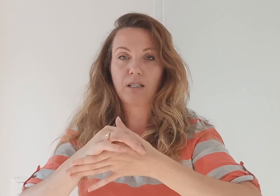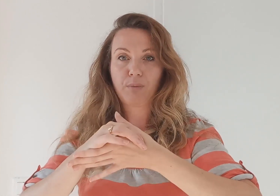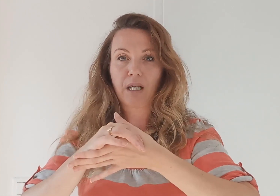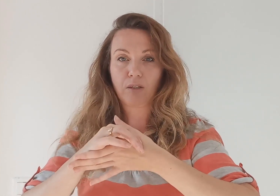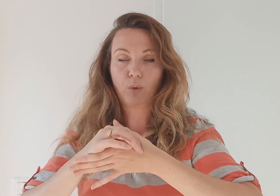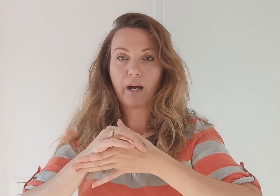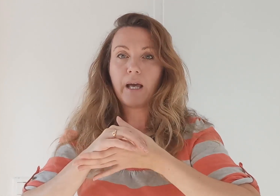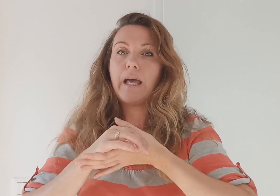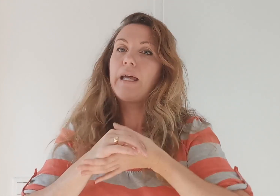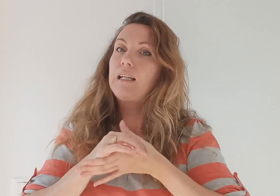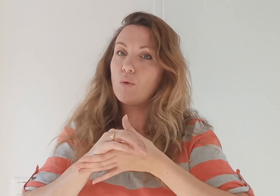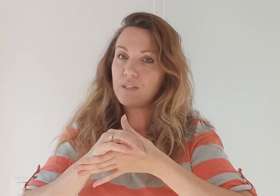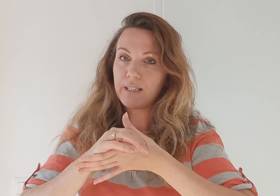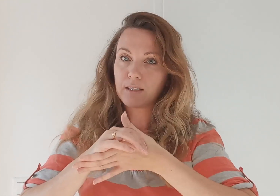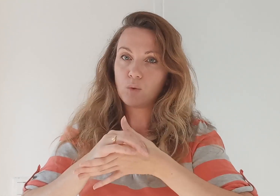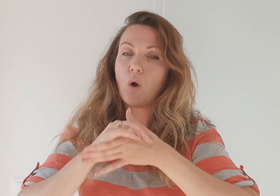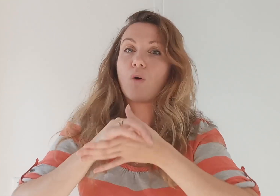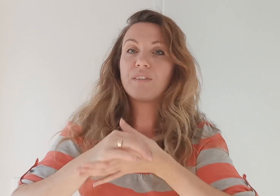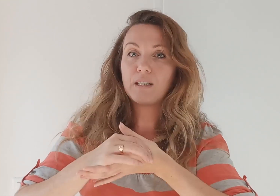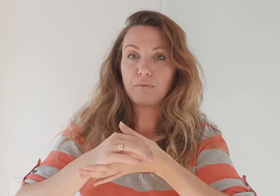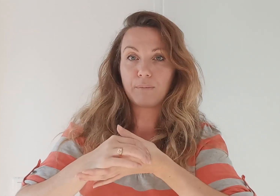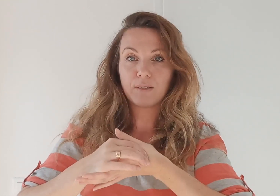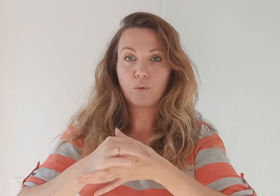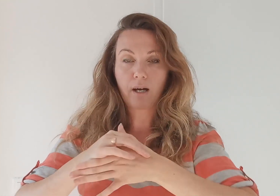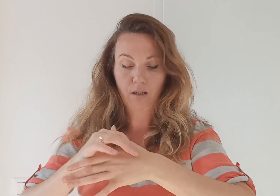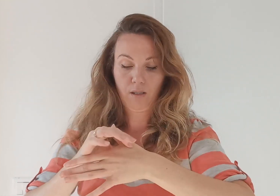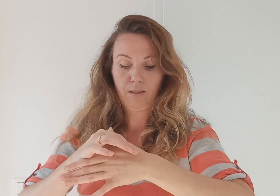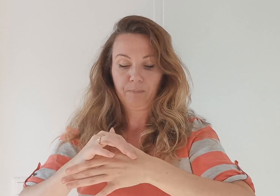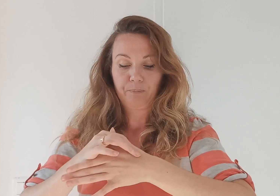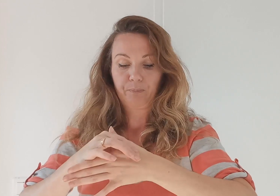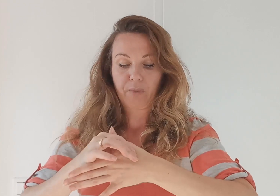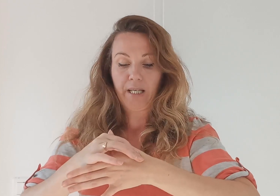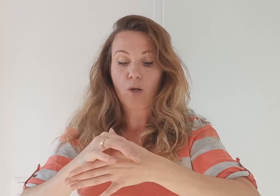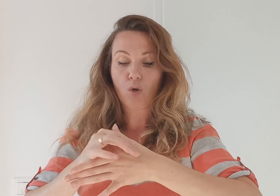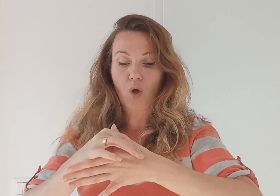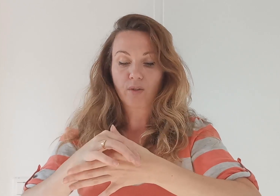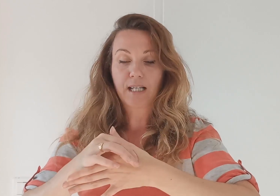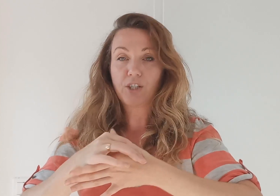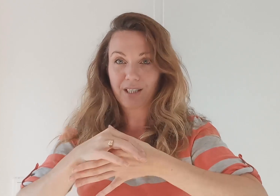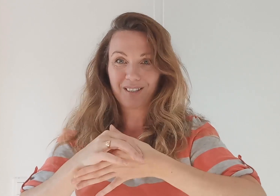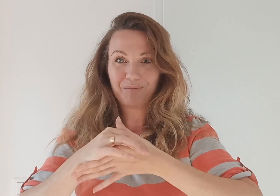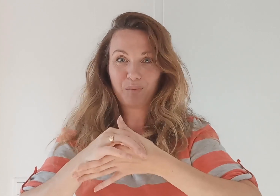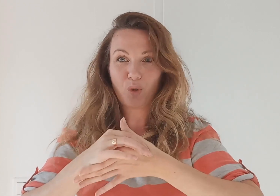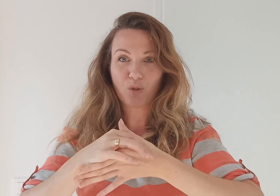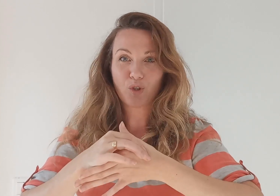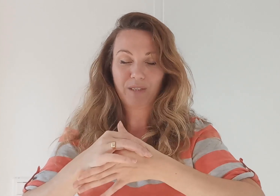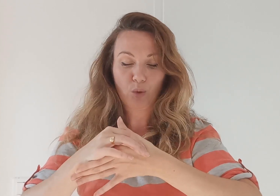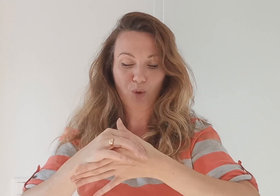respiratoire. Il a aussi une action anti-inflammatoire et antalgique pour l'ensemble des troubles.